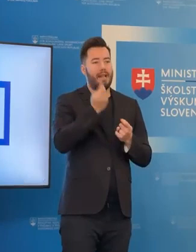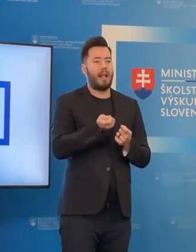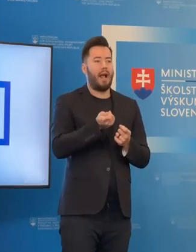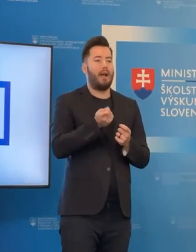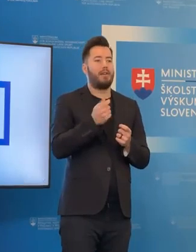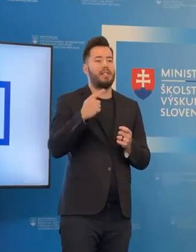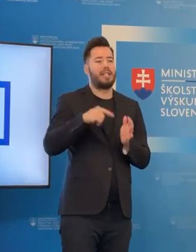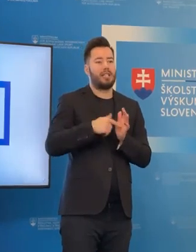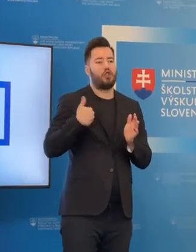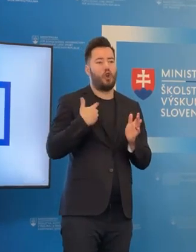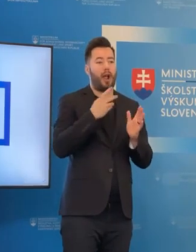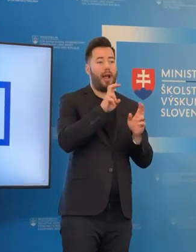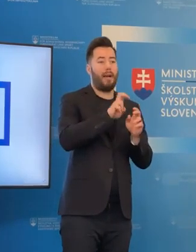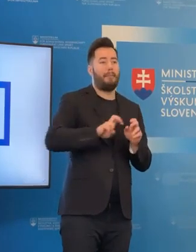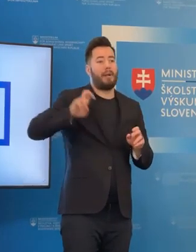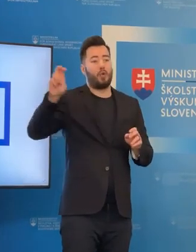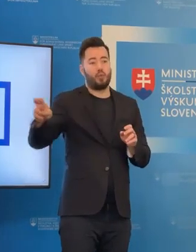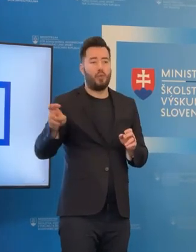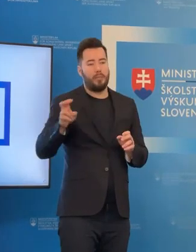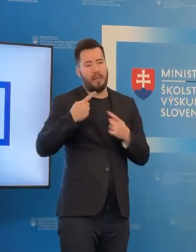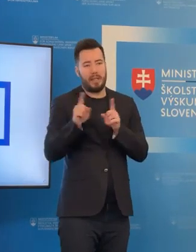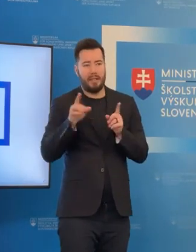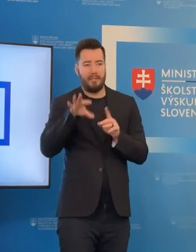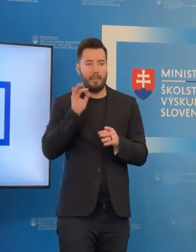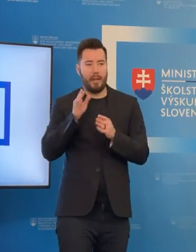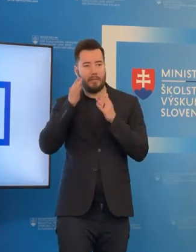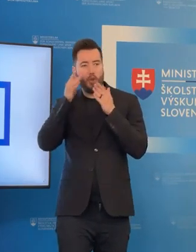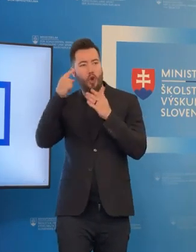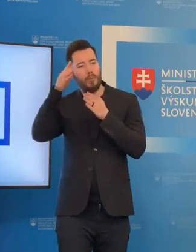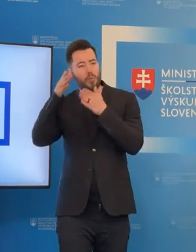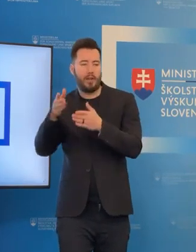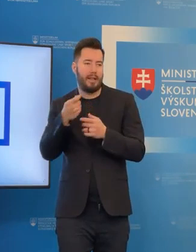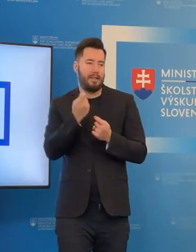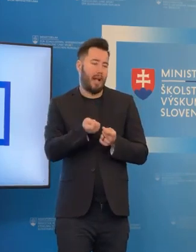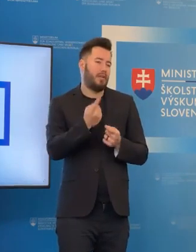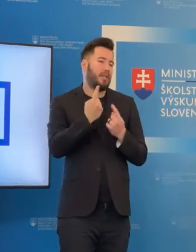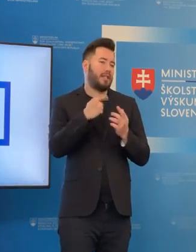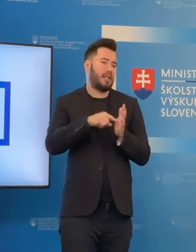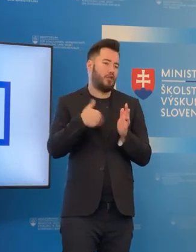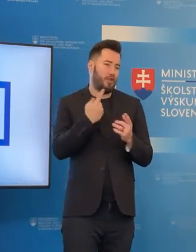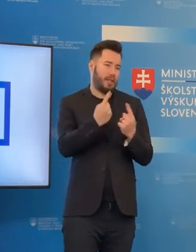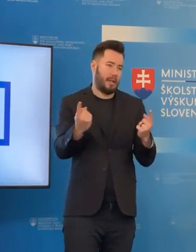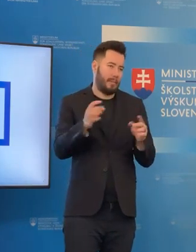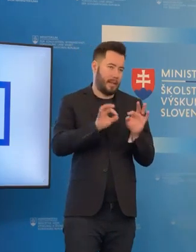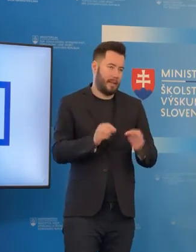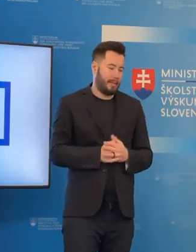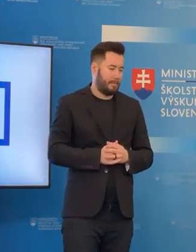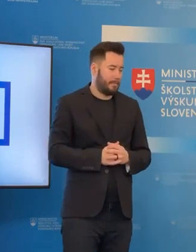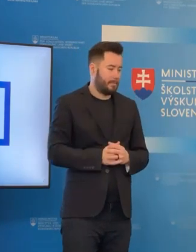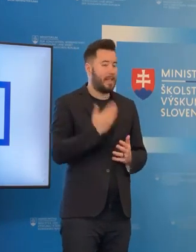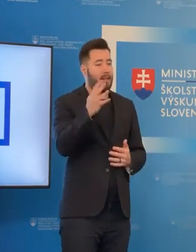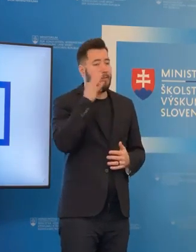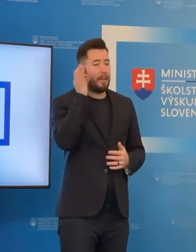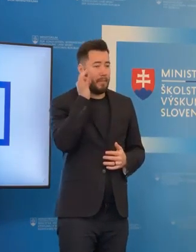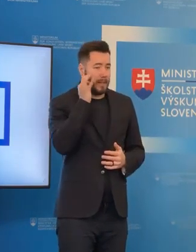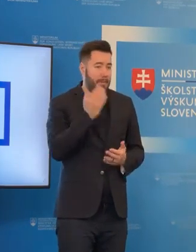rozhodujú samostatne stredné školy a budeme súčasťou celého tohto procesu. Ďakujem veľmi pekne.